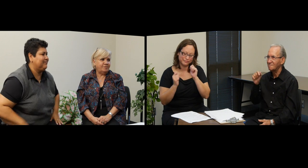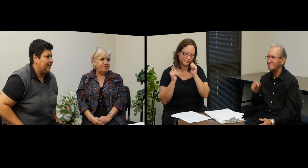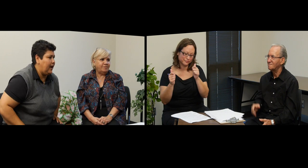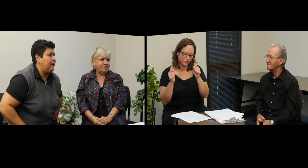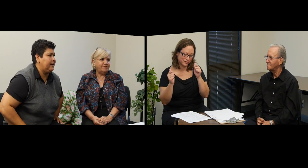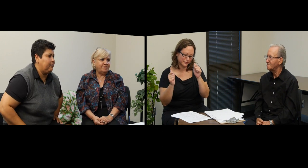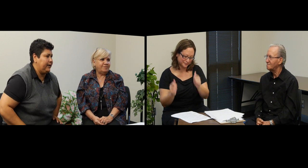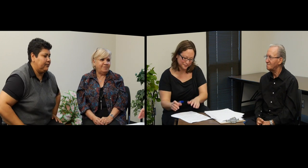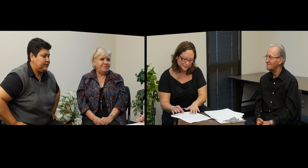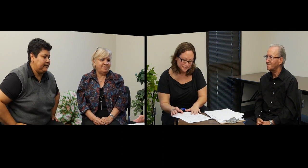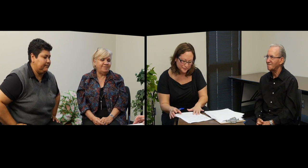Ah, qué bueno, sí.